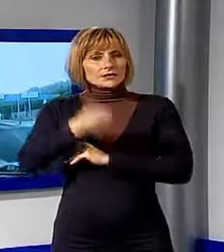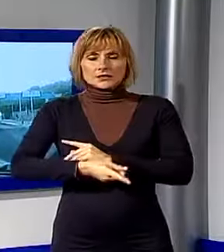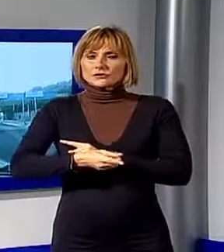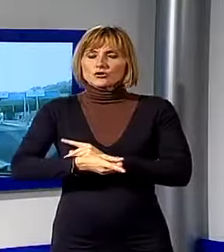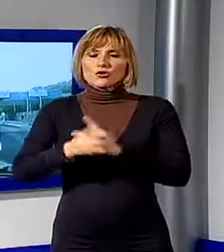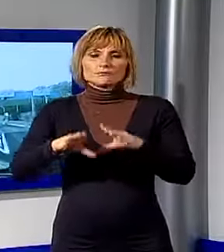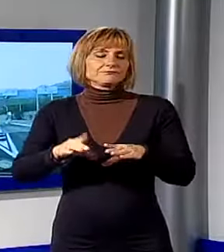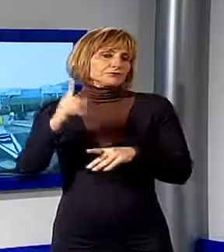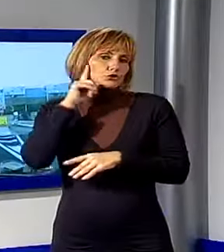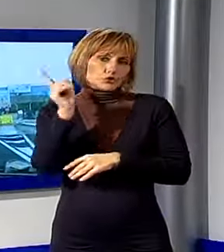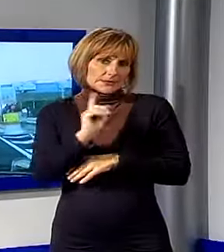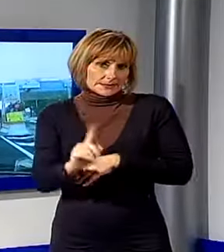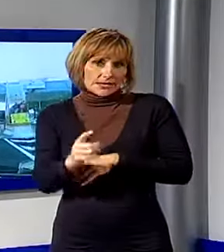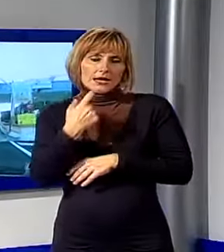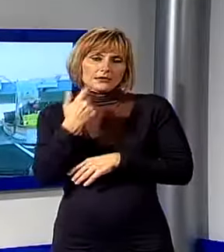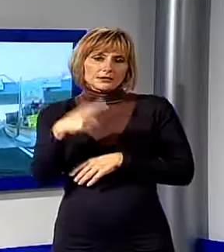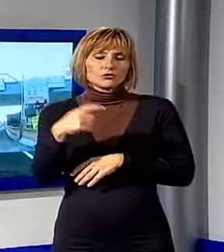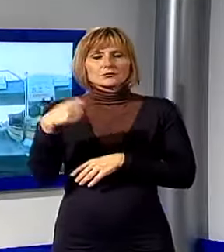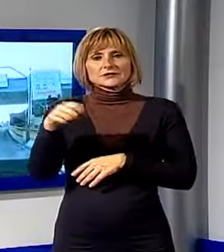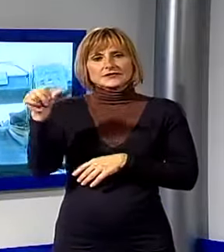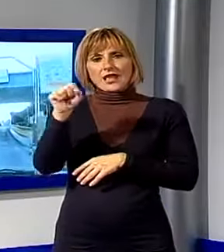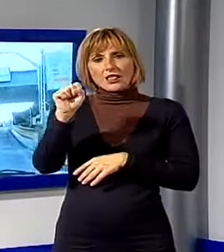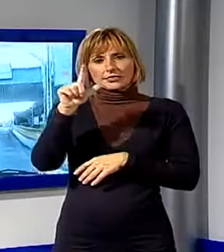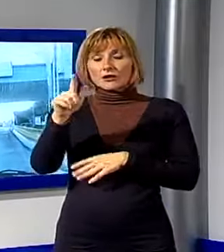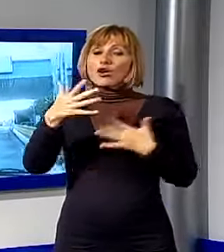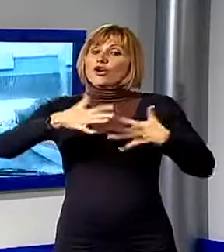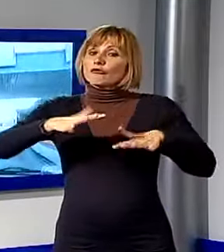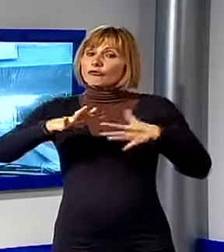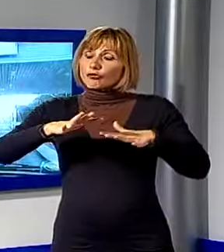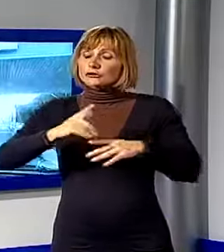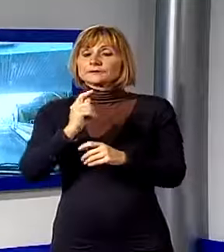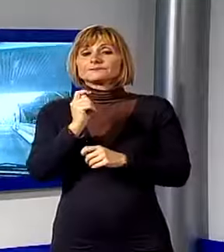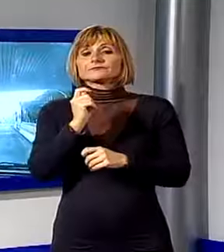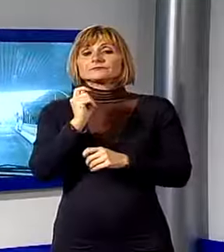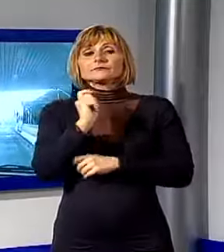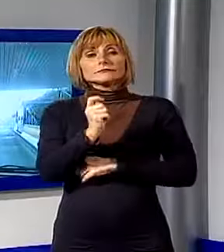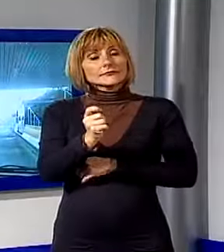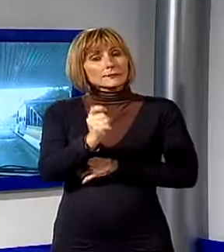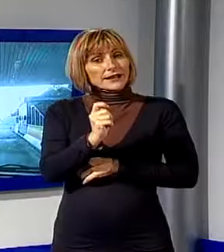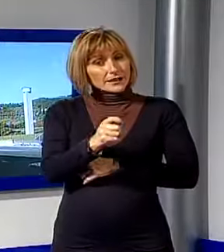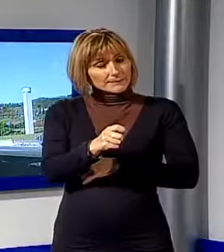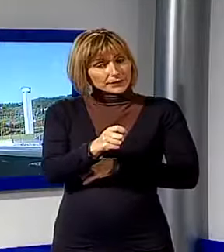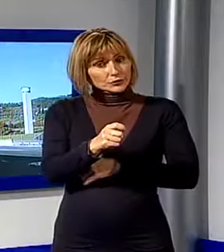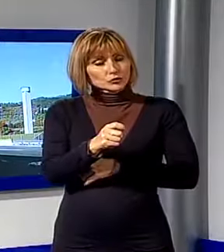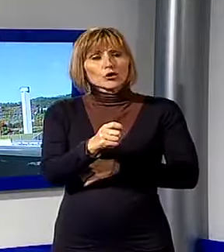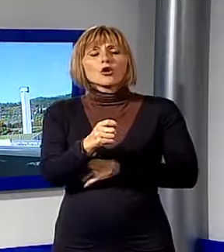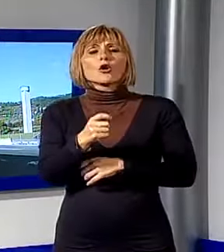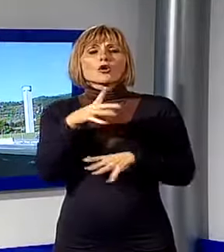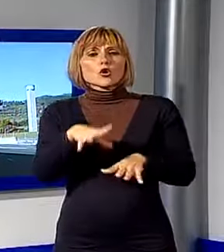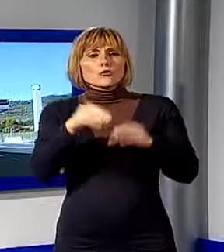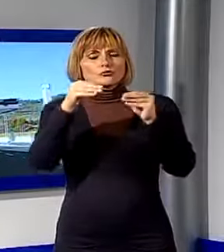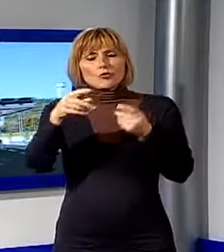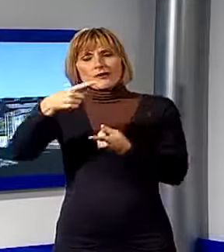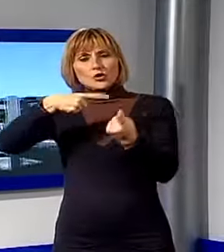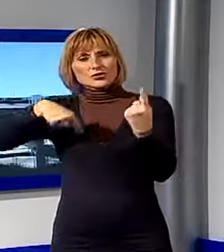affermato dall'attuale presidente di SALT ma con tutta probabilità il pedaggio scatterà appena terminati i lavori delle rotatorie lungo la via